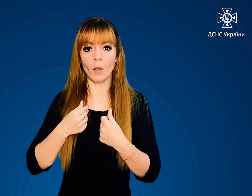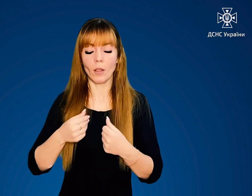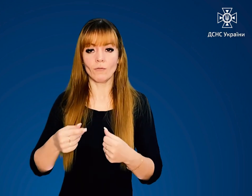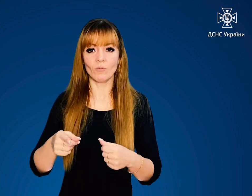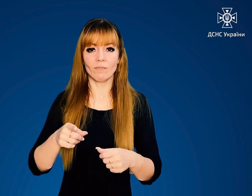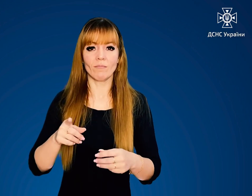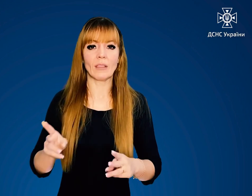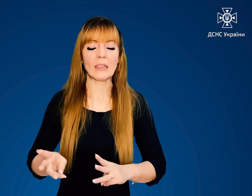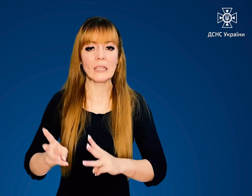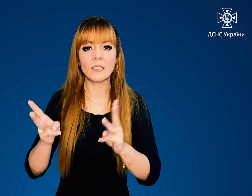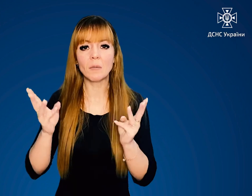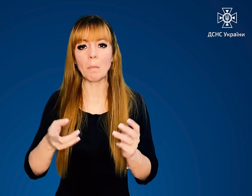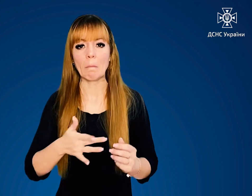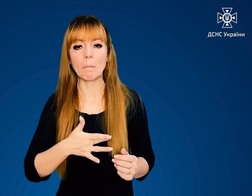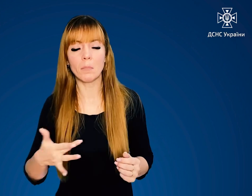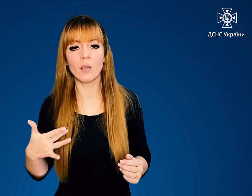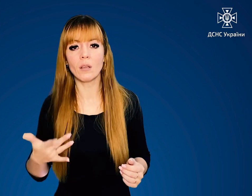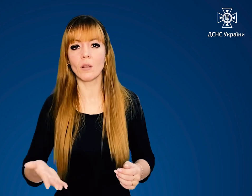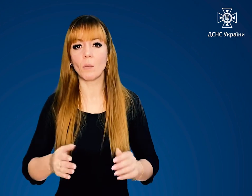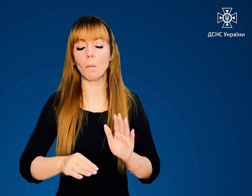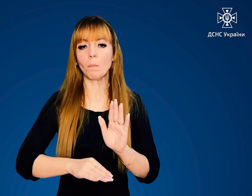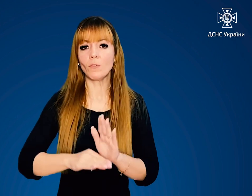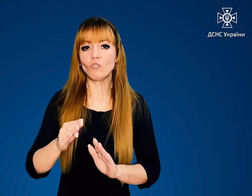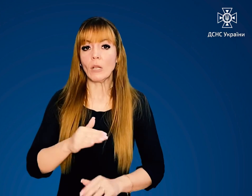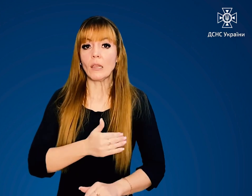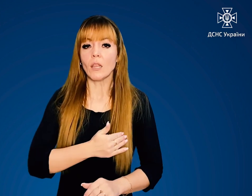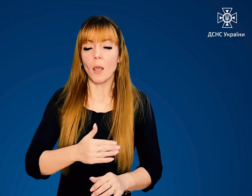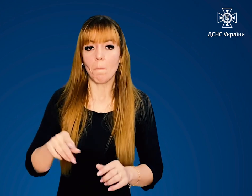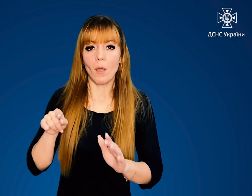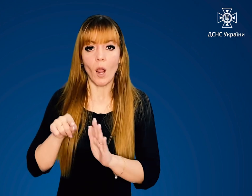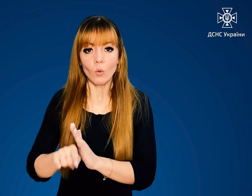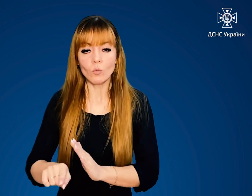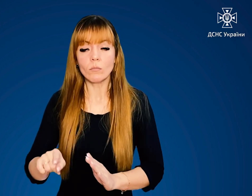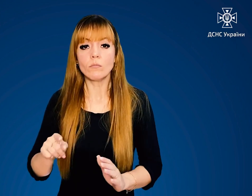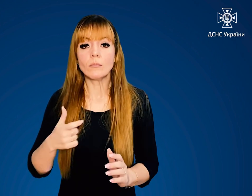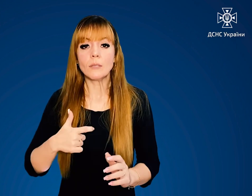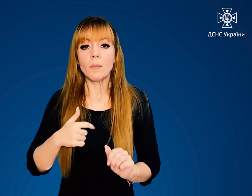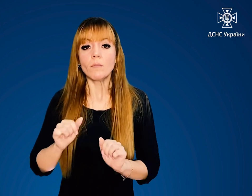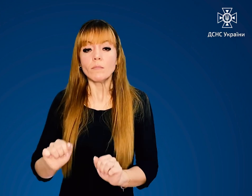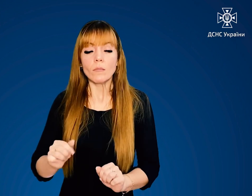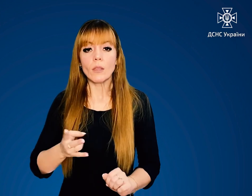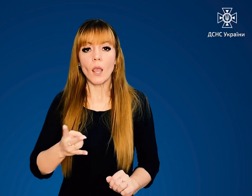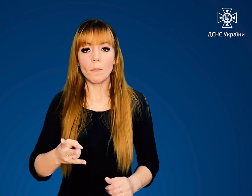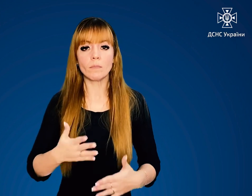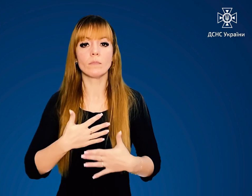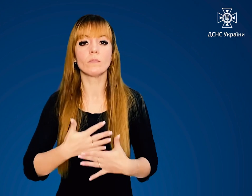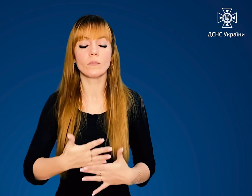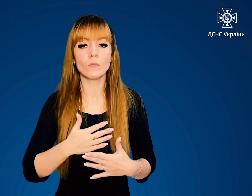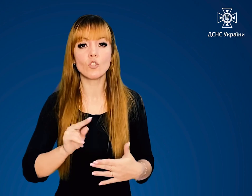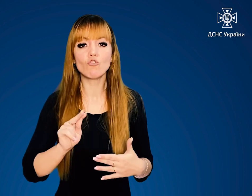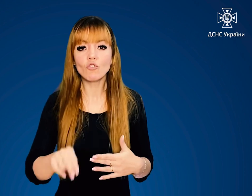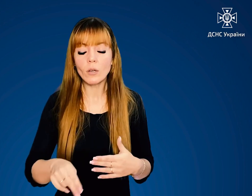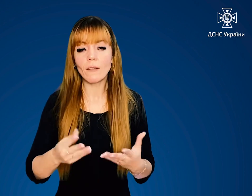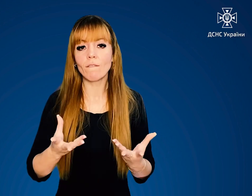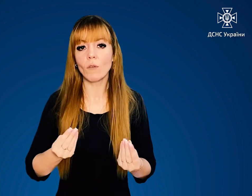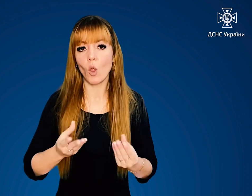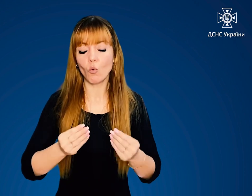пожежі, диму, пилу, підвищеної температури, необхідно дихати через сильно зволожену